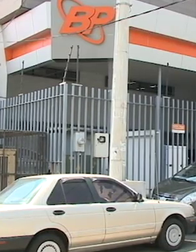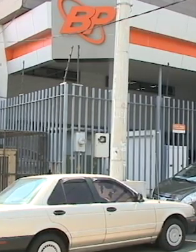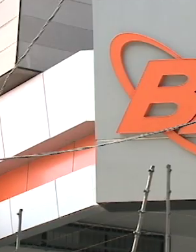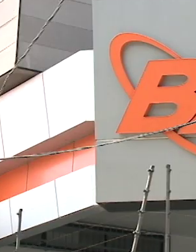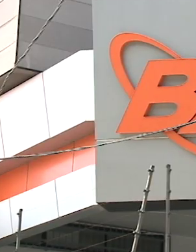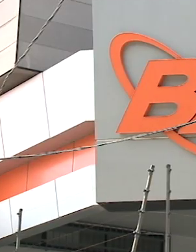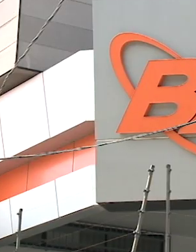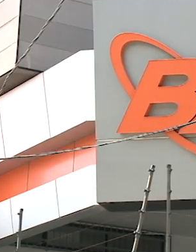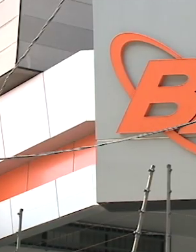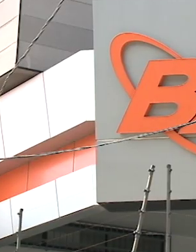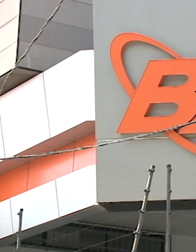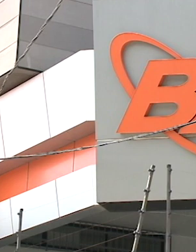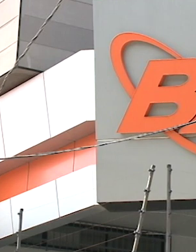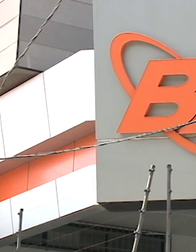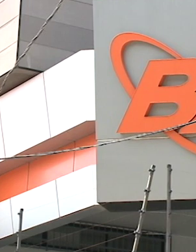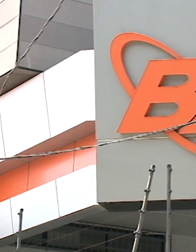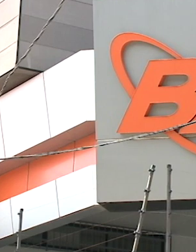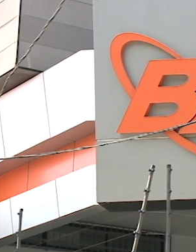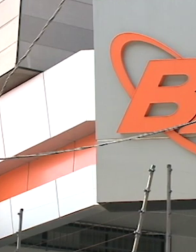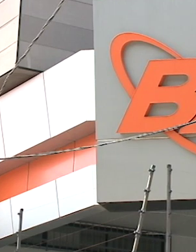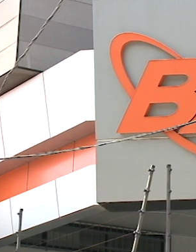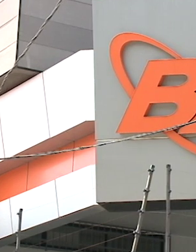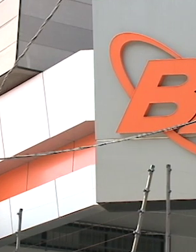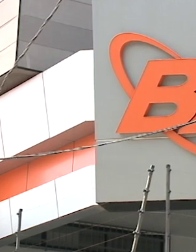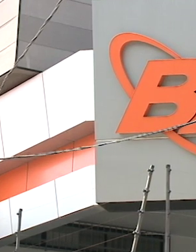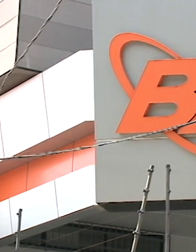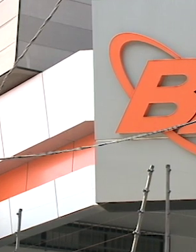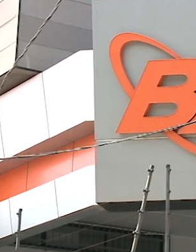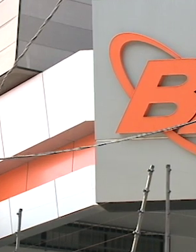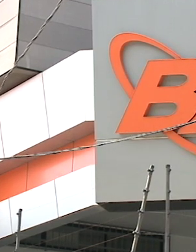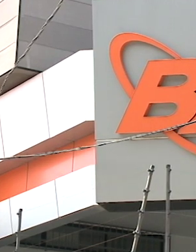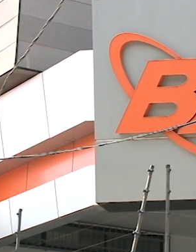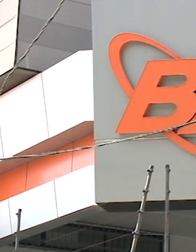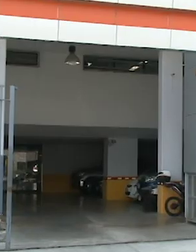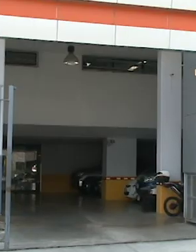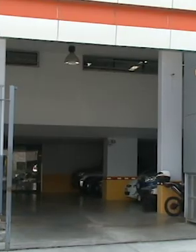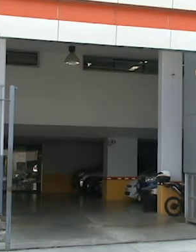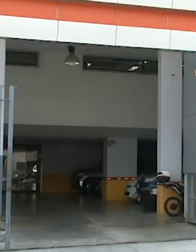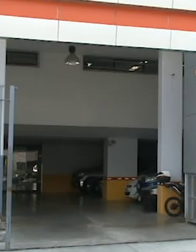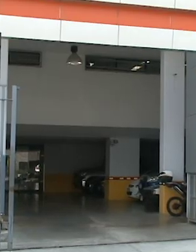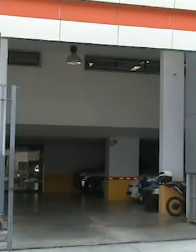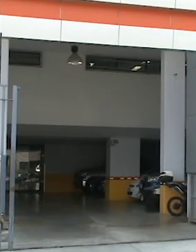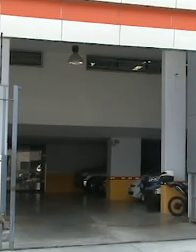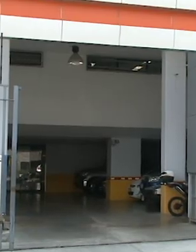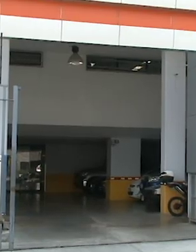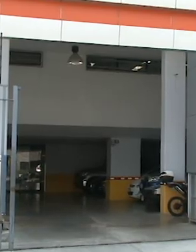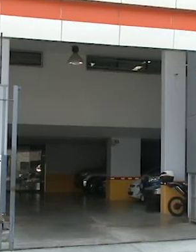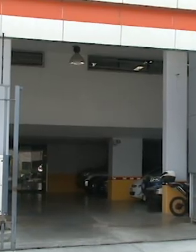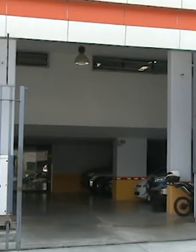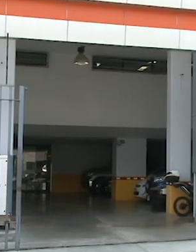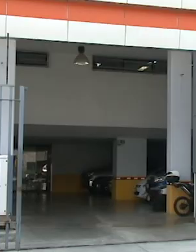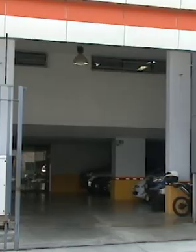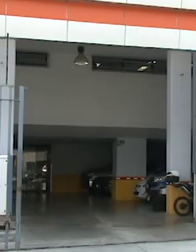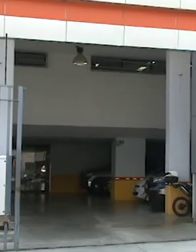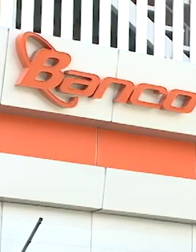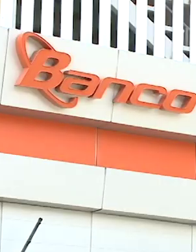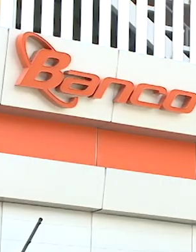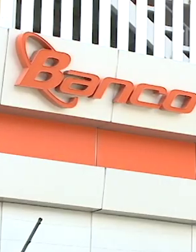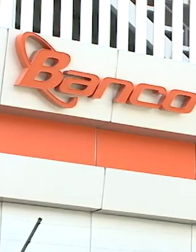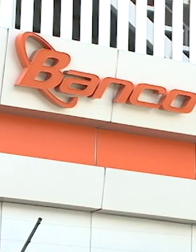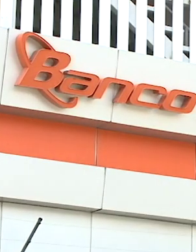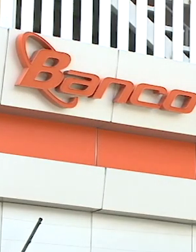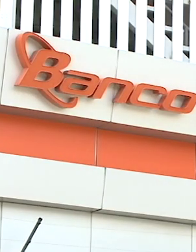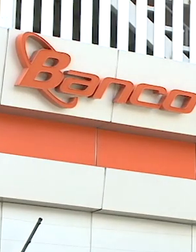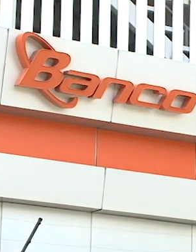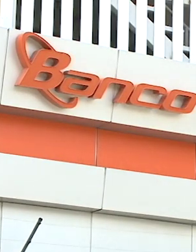informó Casa Presidencial, el salario de Rodríguez por 12.600.000 colones se hizo sin considerar la adecuación